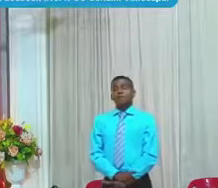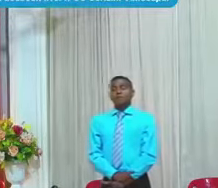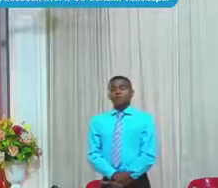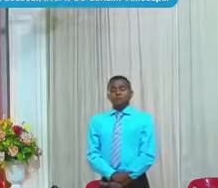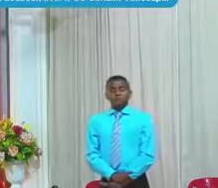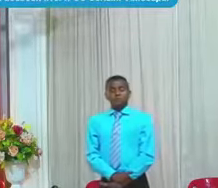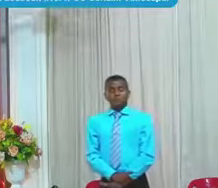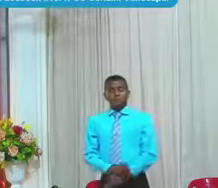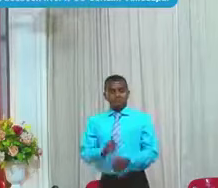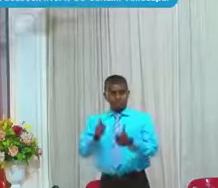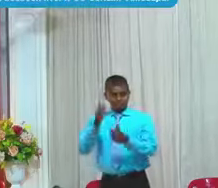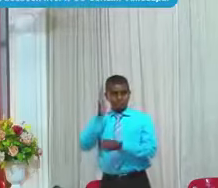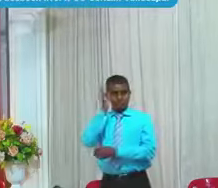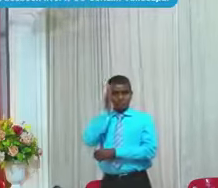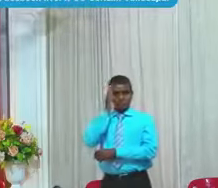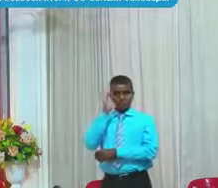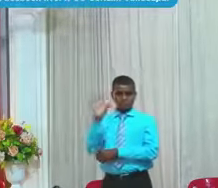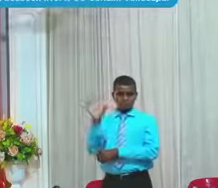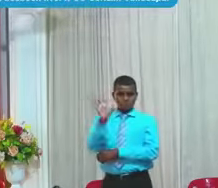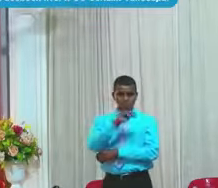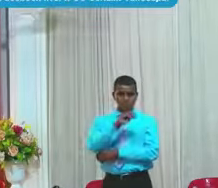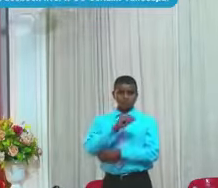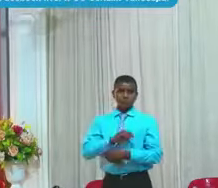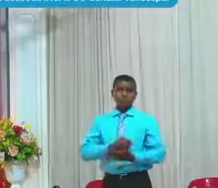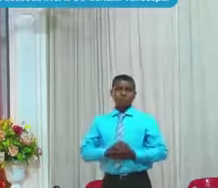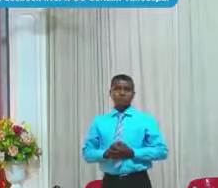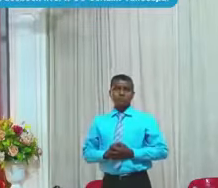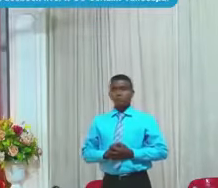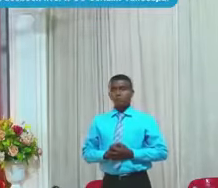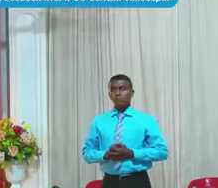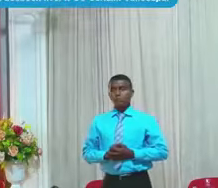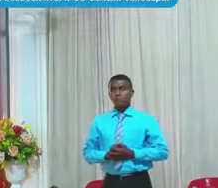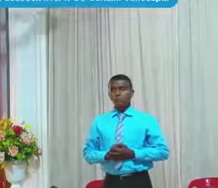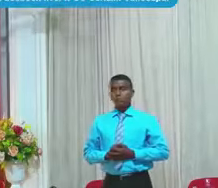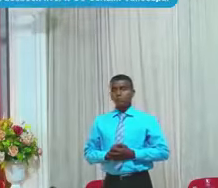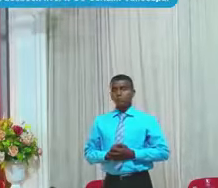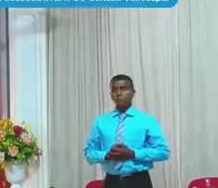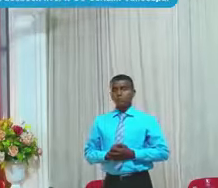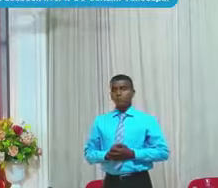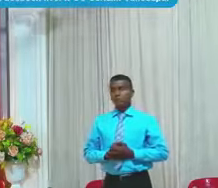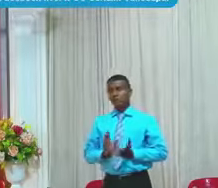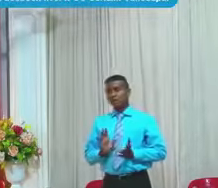Que estamos Frente a un diálogo